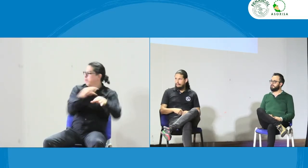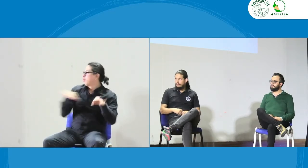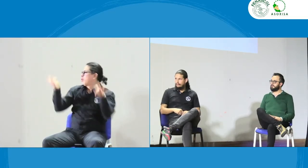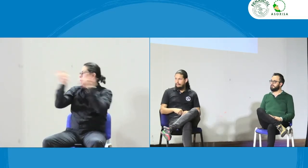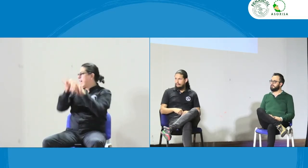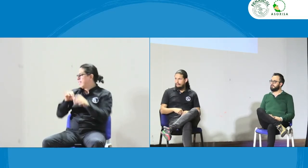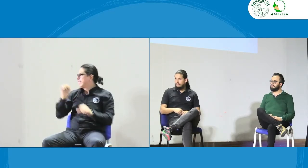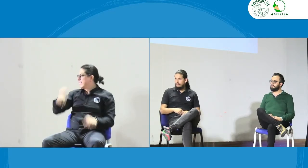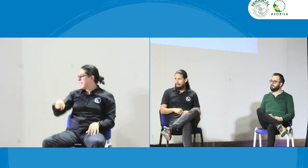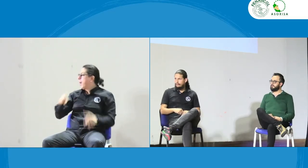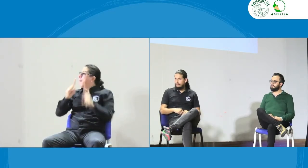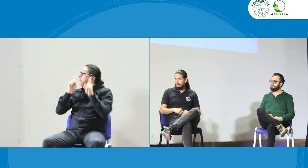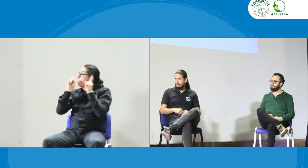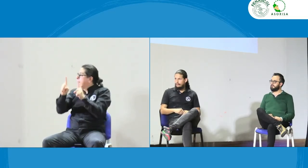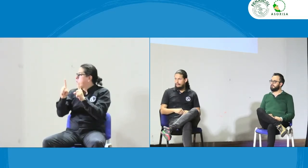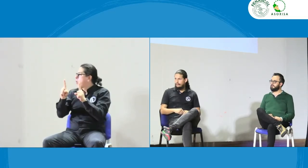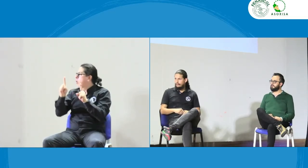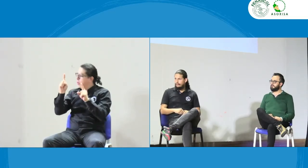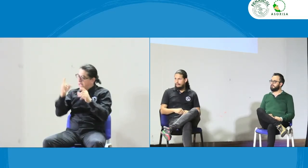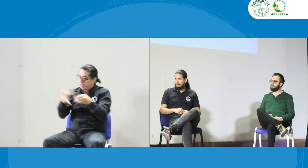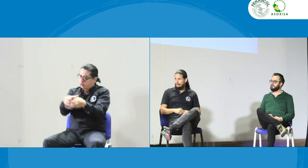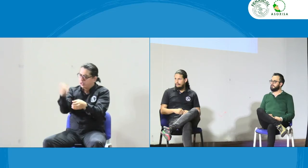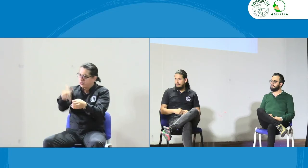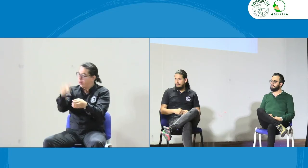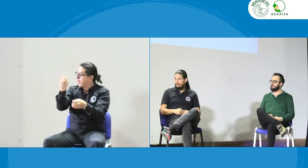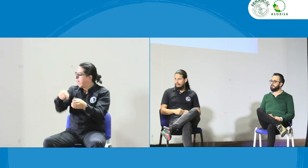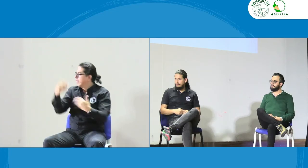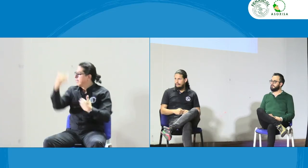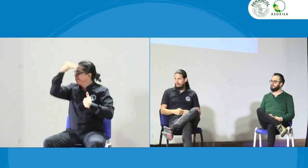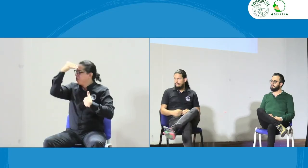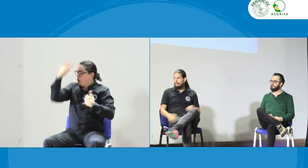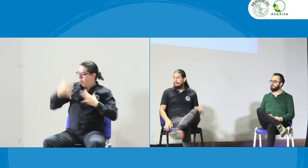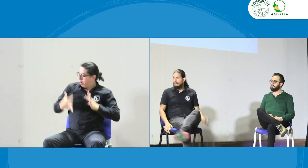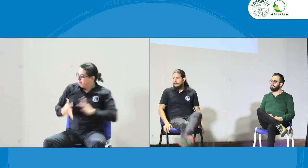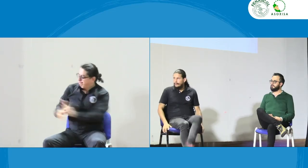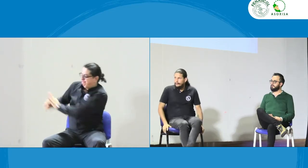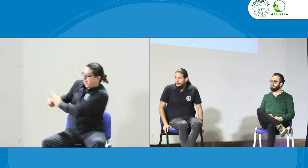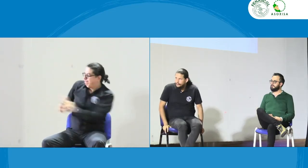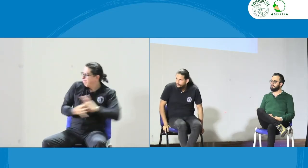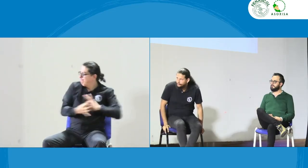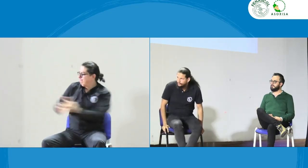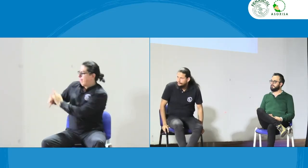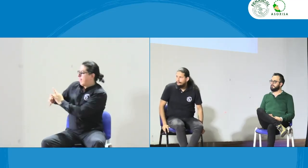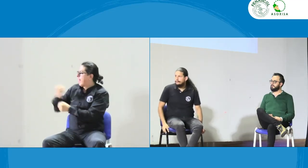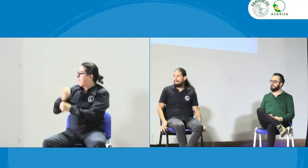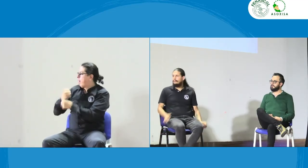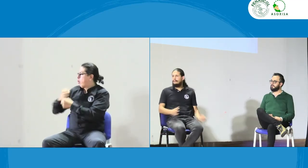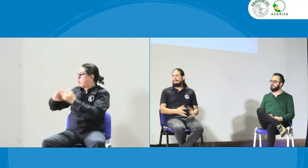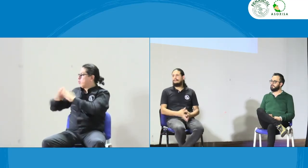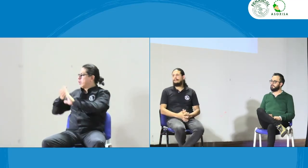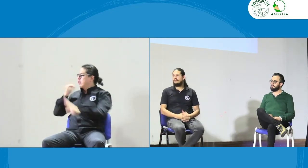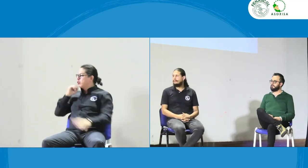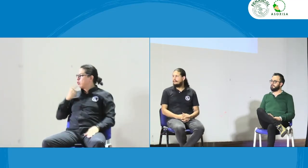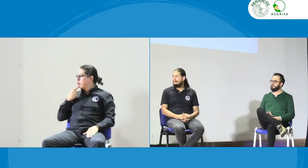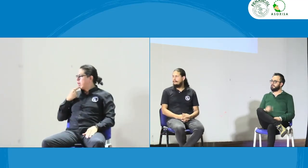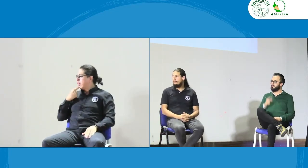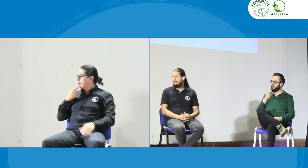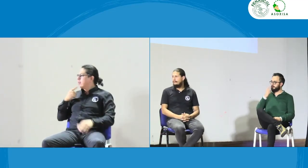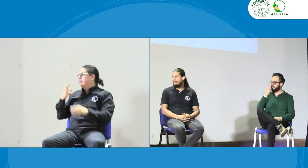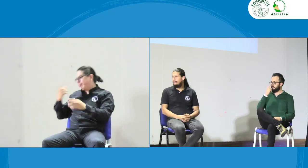así como las asociaciones de las diferentes profesiones como se tienen de médicos de arquitectos porque es importante que el